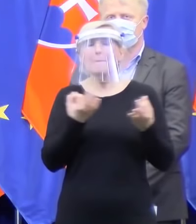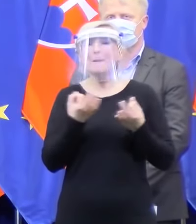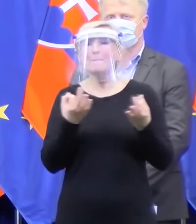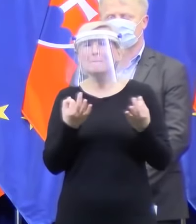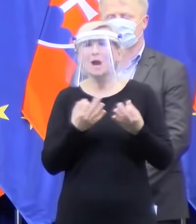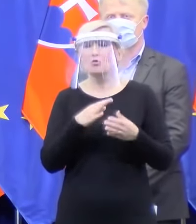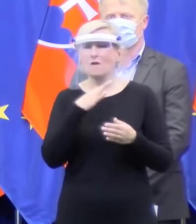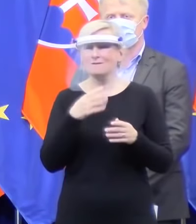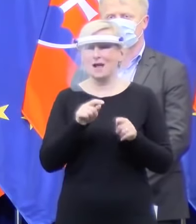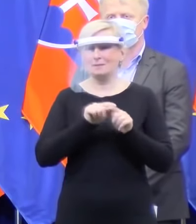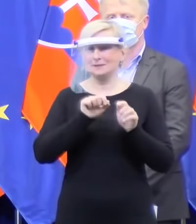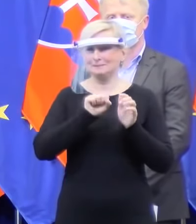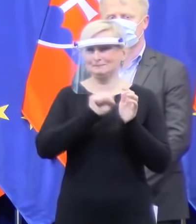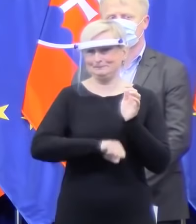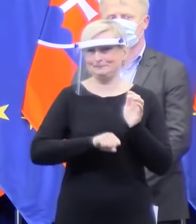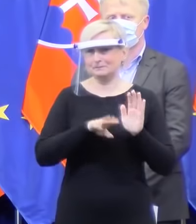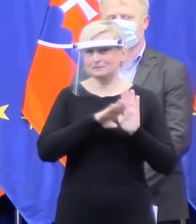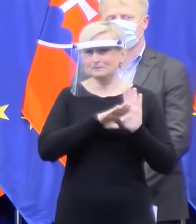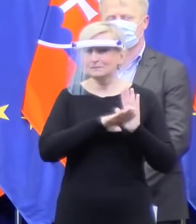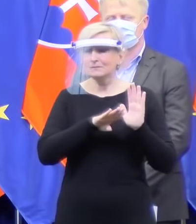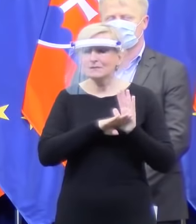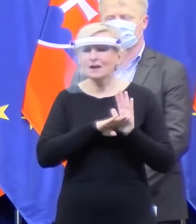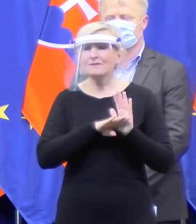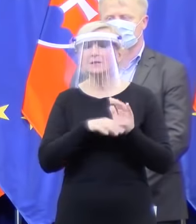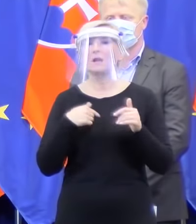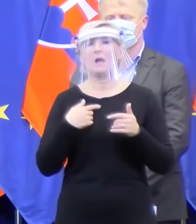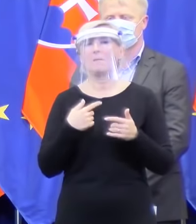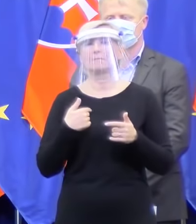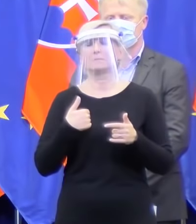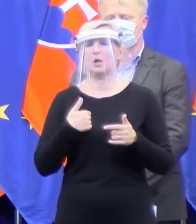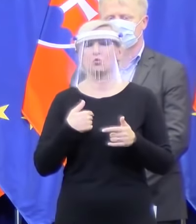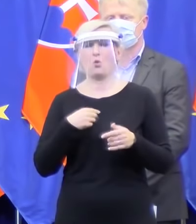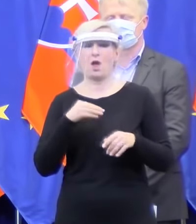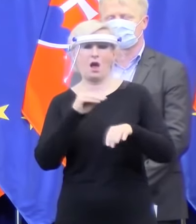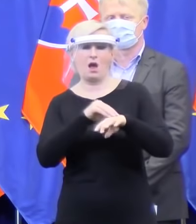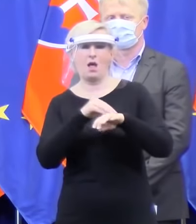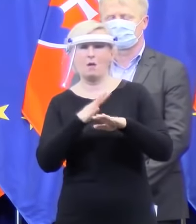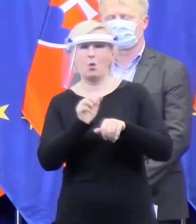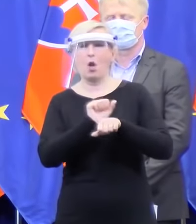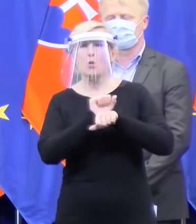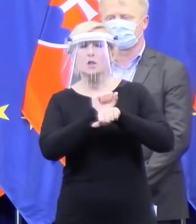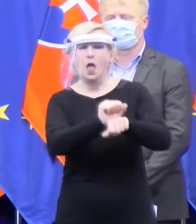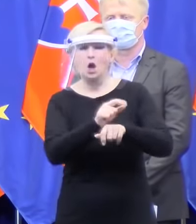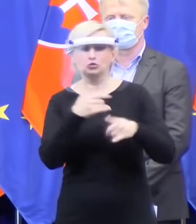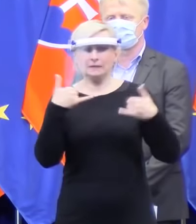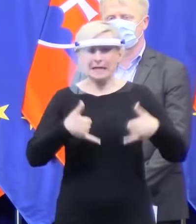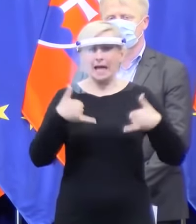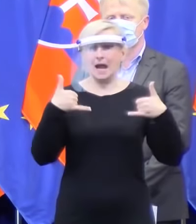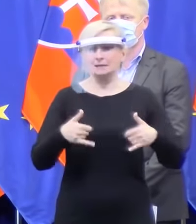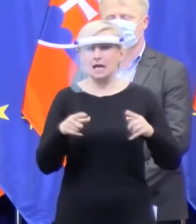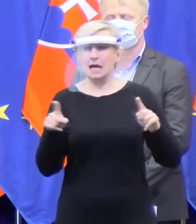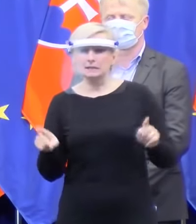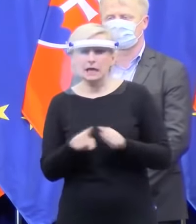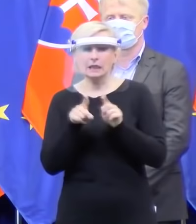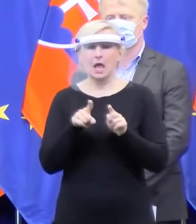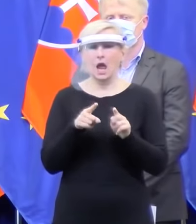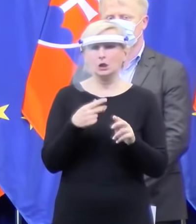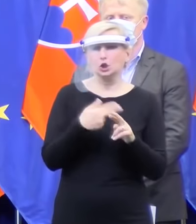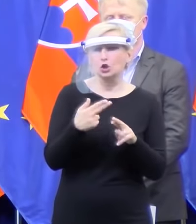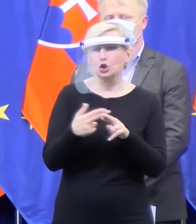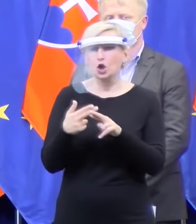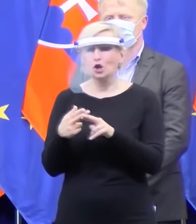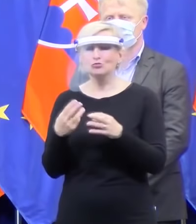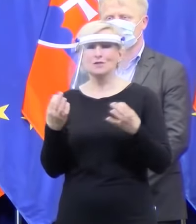ale zase netlačil som na nich, že teraz hneď, hneď, hneď, rýchlo musíte to rozviazať, lebo veľmi dôležité je teraz to stretnutie,